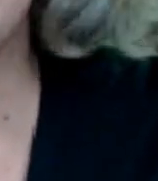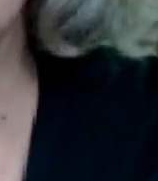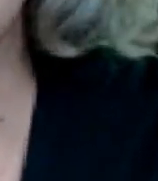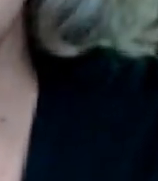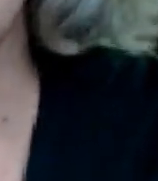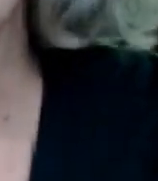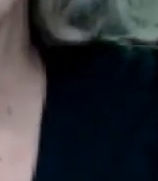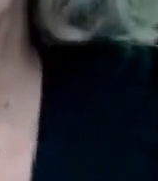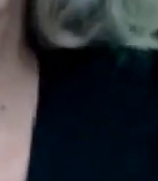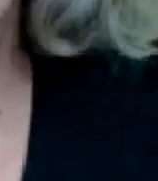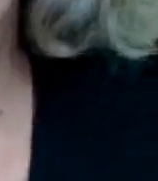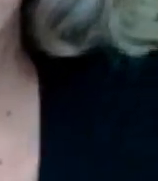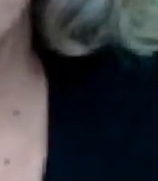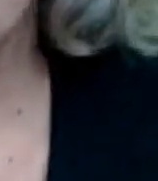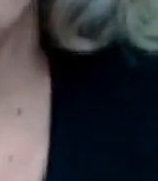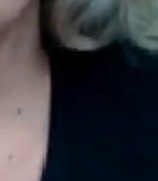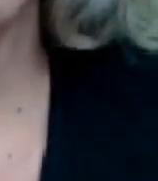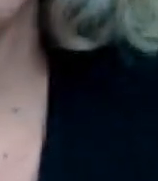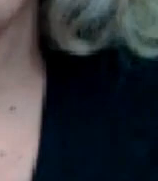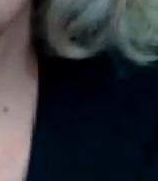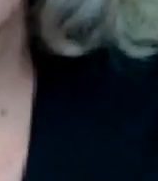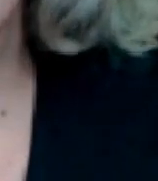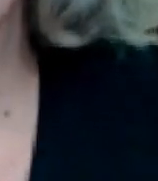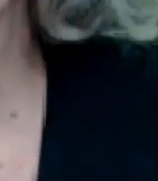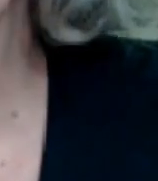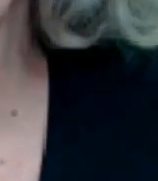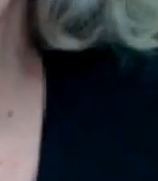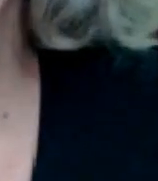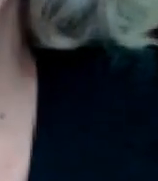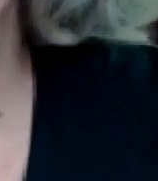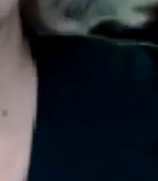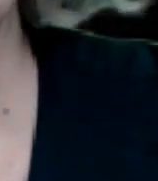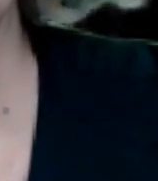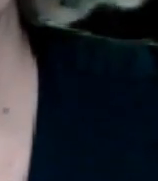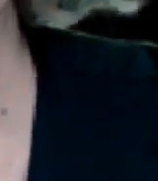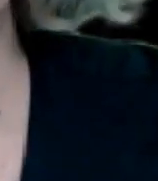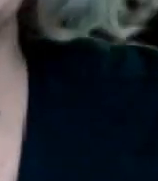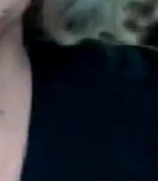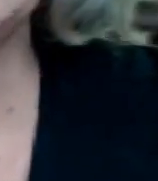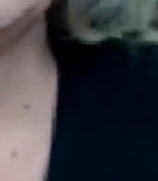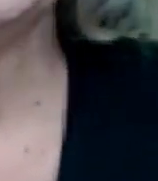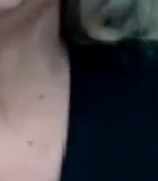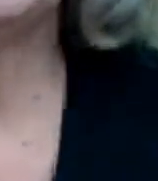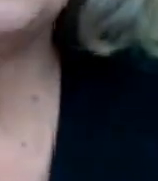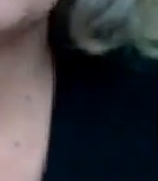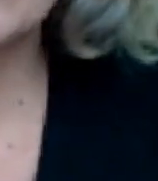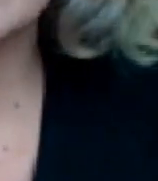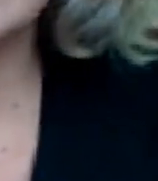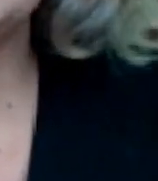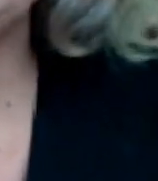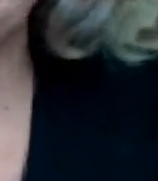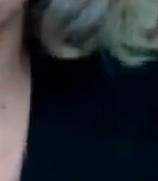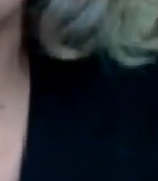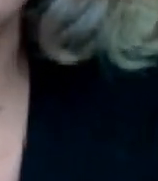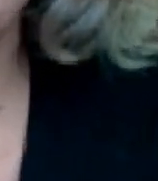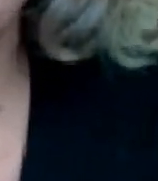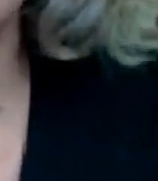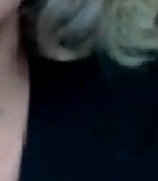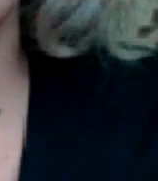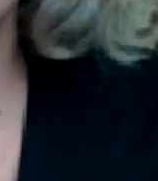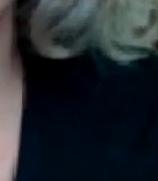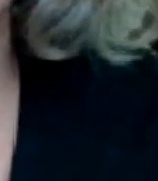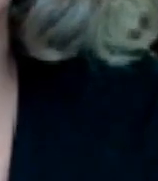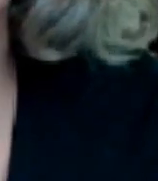para ti es muy tarde mira no no lo he querido hablar yo tampoco he hecho un